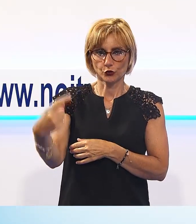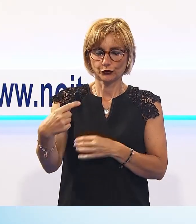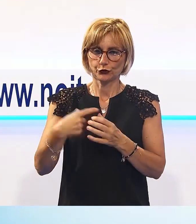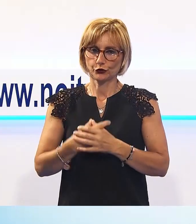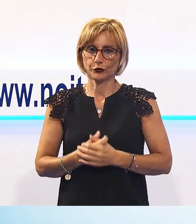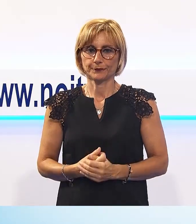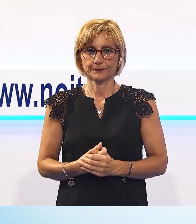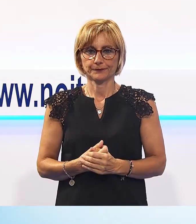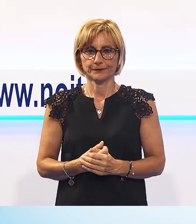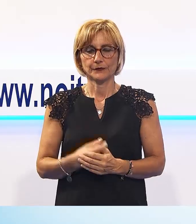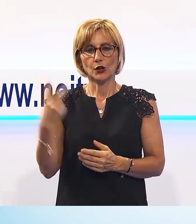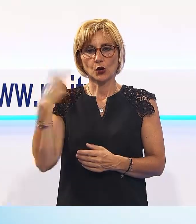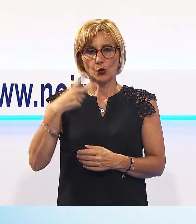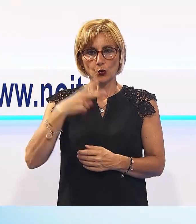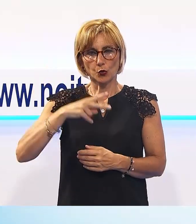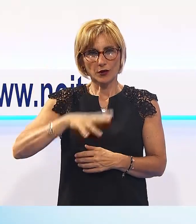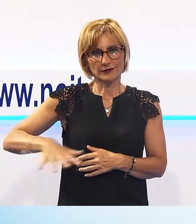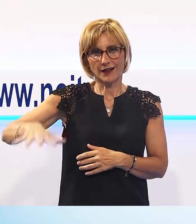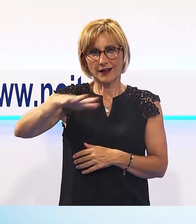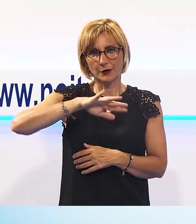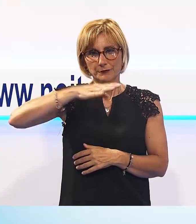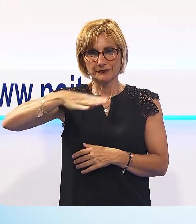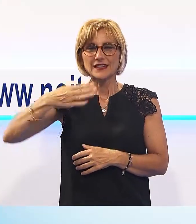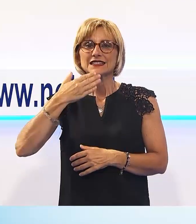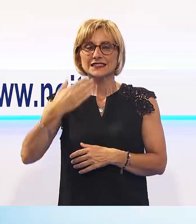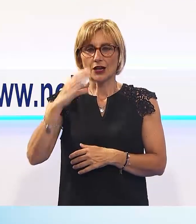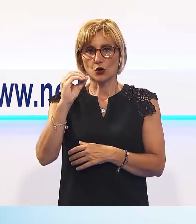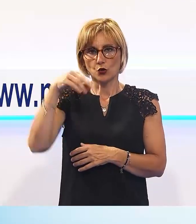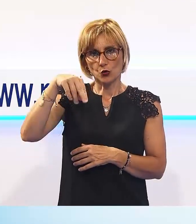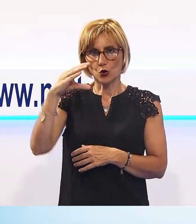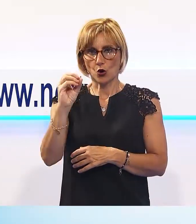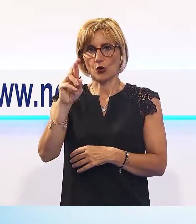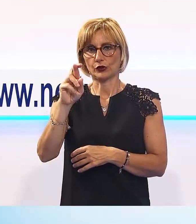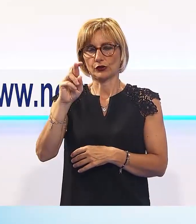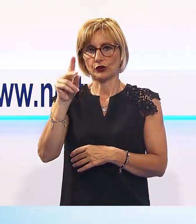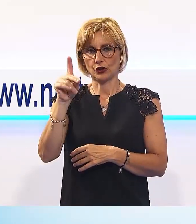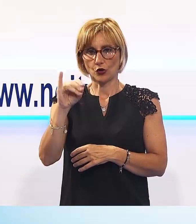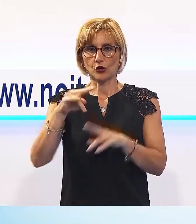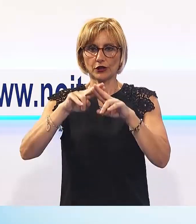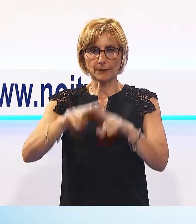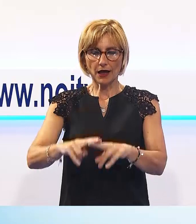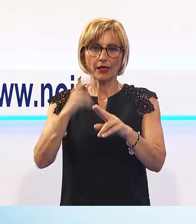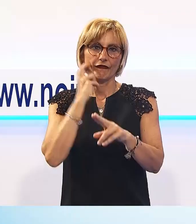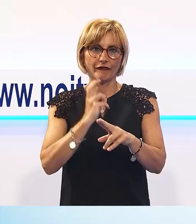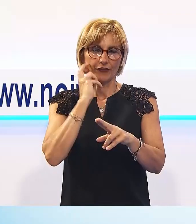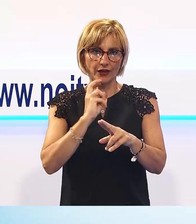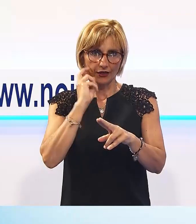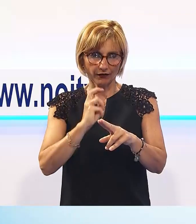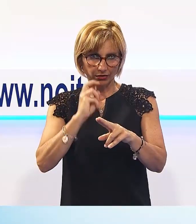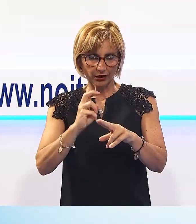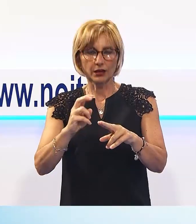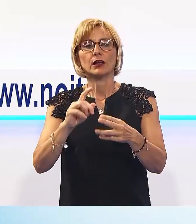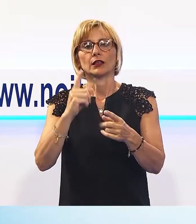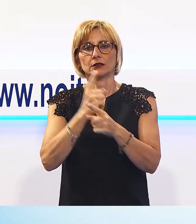La montagnola resterà area verde, l'area di San Concordio verrà salvaguardata con le alberature presenti e nuove piantumazioni, il comune